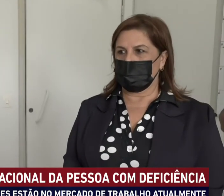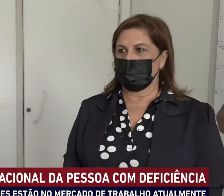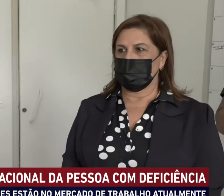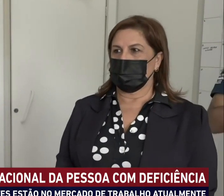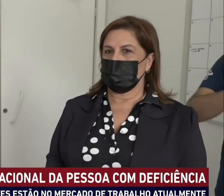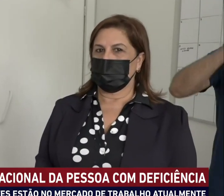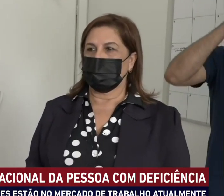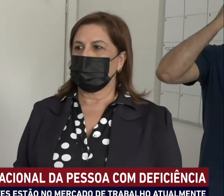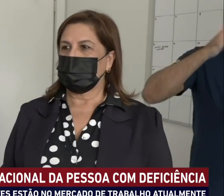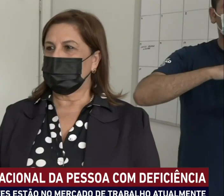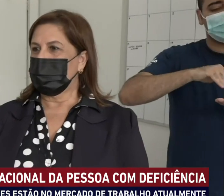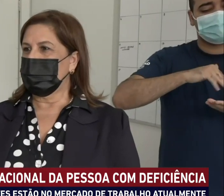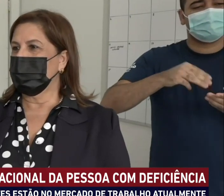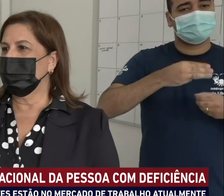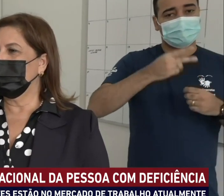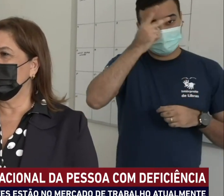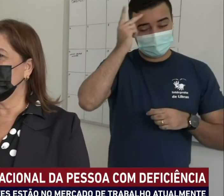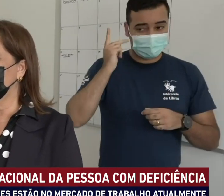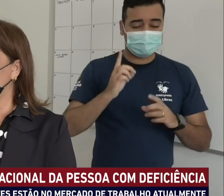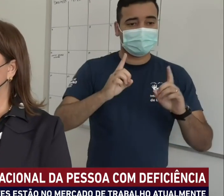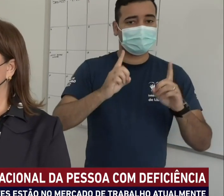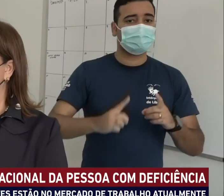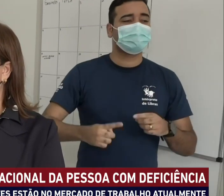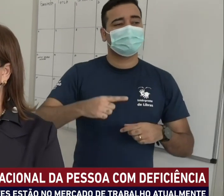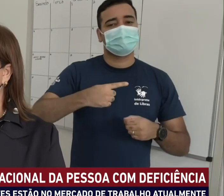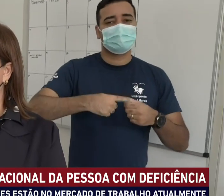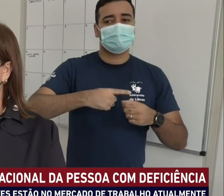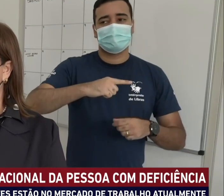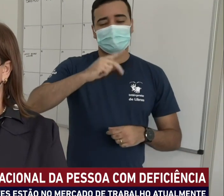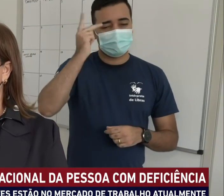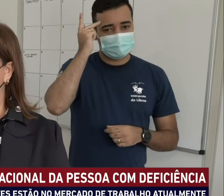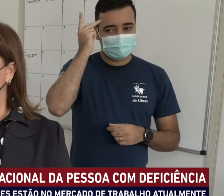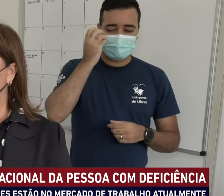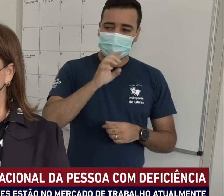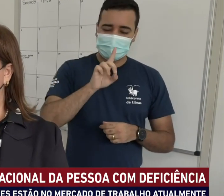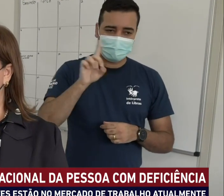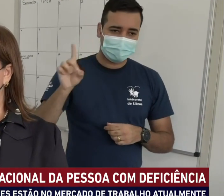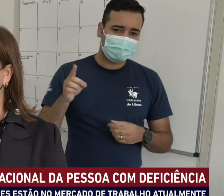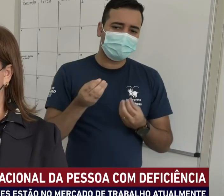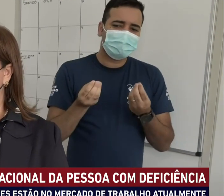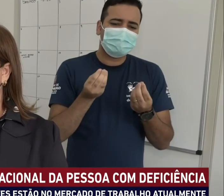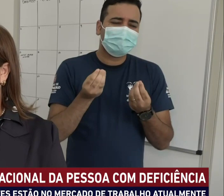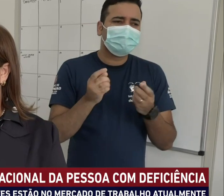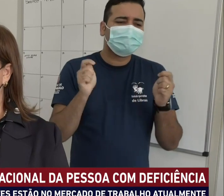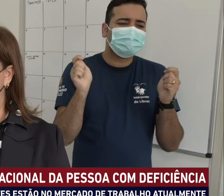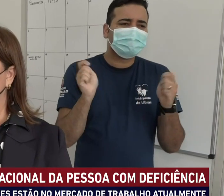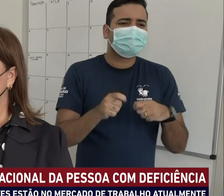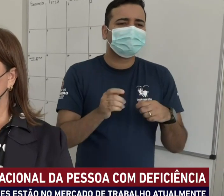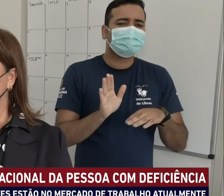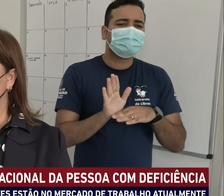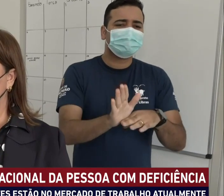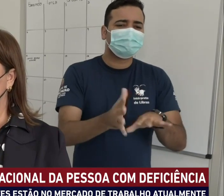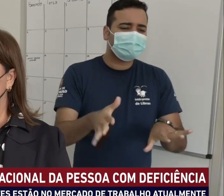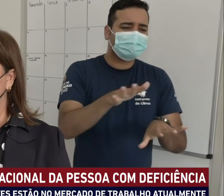Greco, que é secretária municipal da Pessoa com Deficiência aqui da cidade de São Paulo. Silvia, bom dia. Como a gente pode fazer para incluir essas